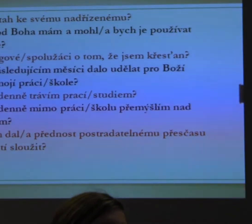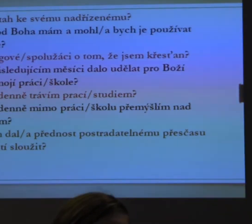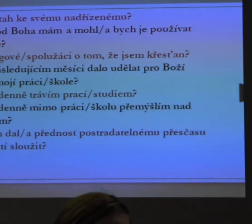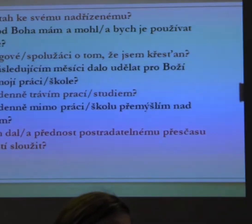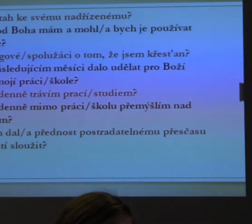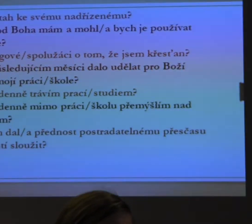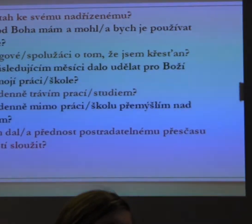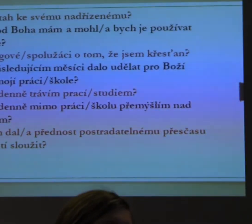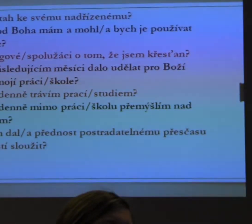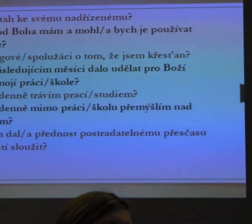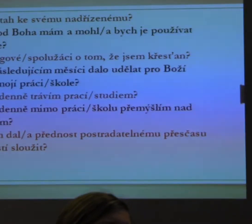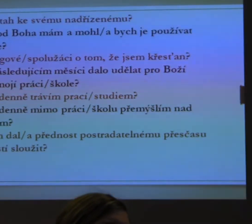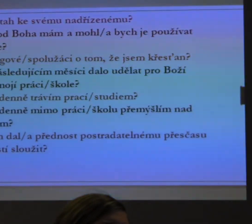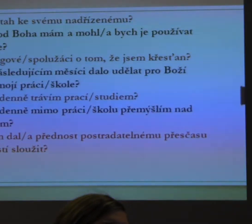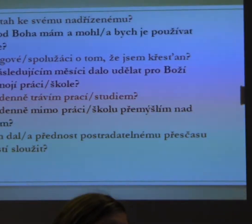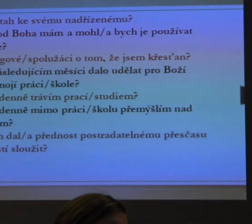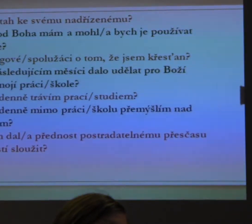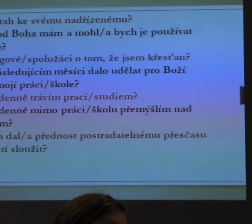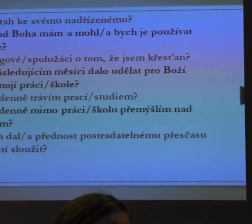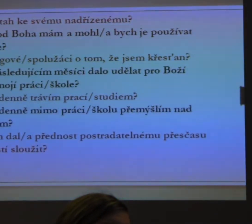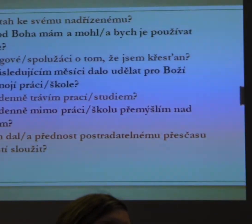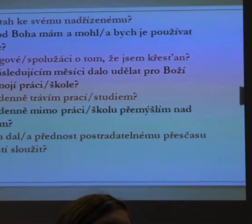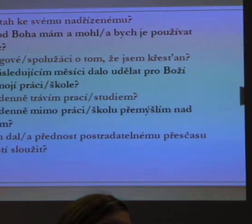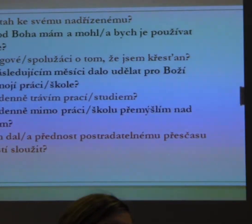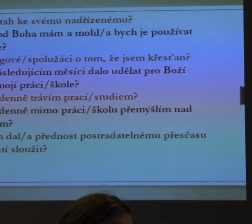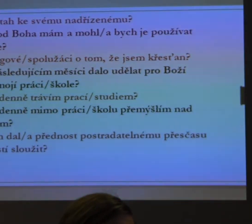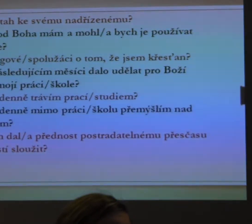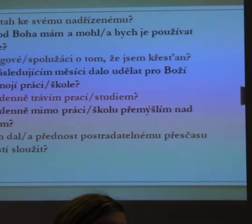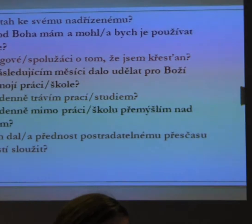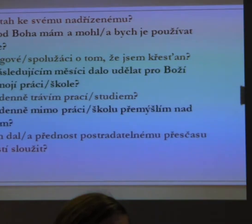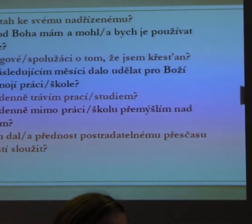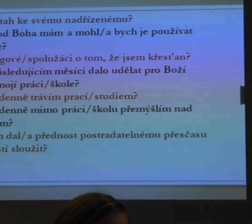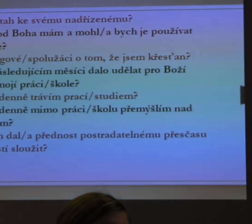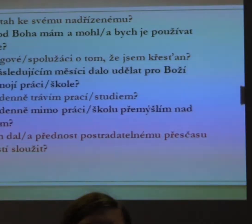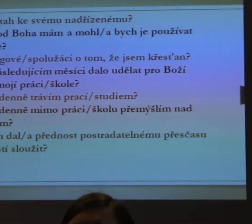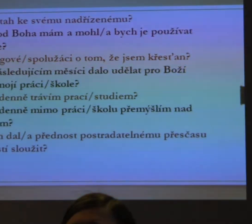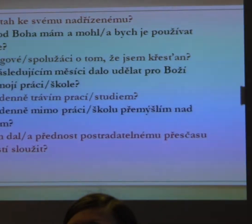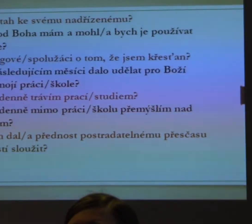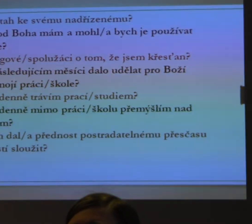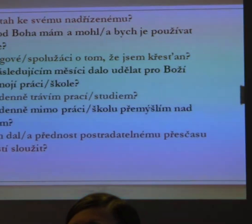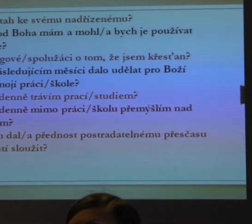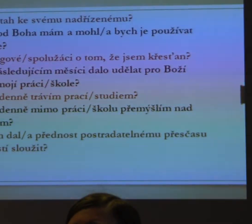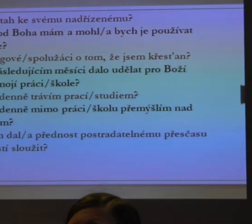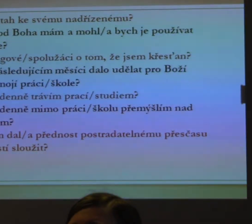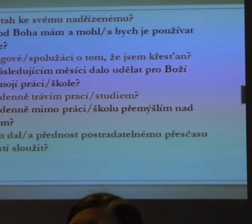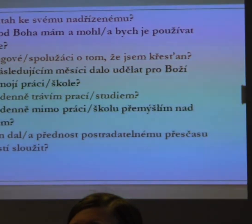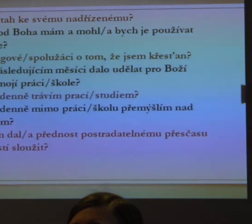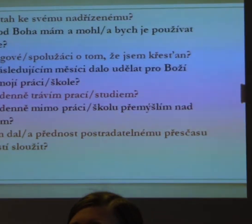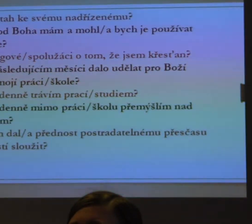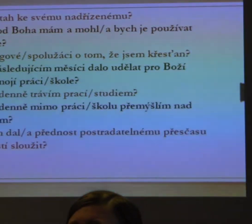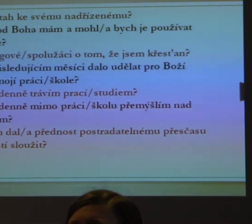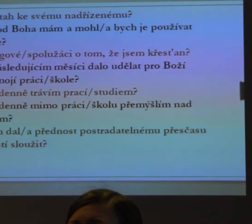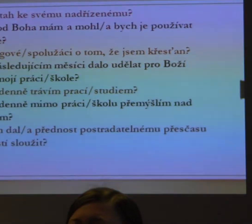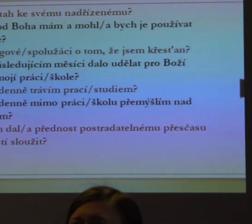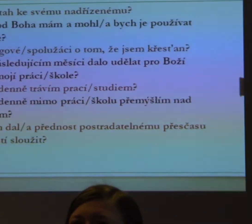za chvilku se vrátím a řeknu k tomu něco. Jestli byste jen nepřečetla na mikrofon, to nejde vůbec